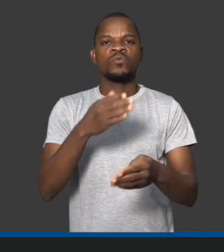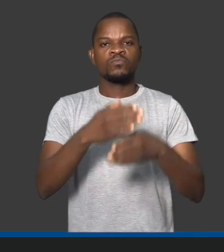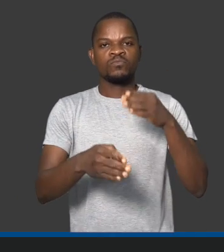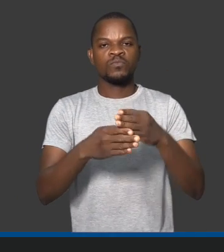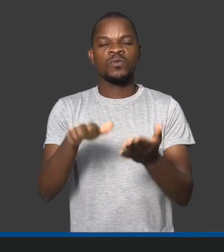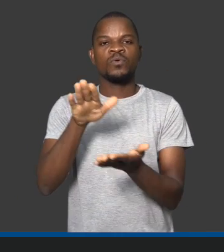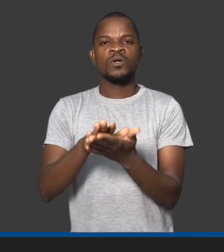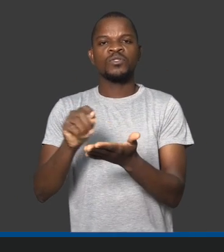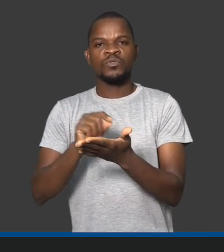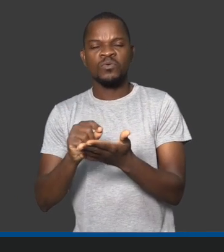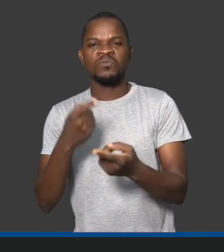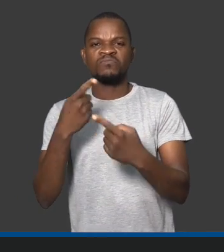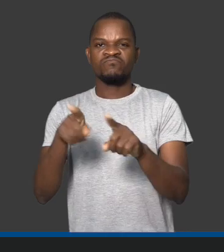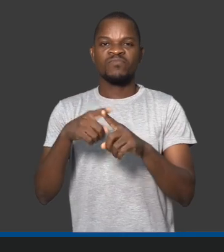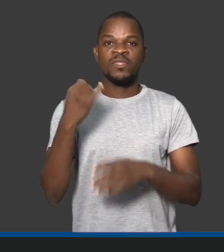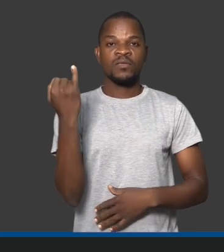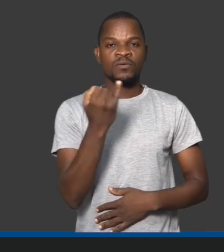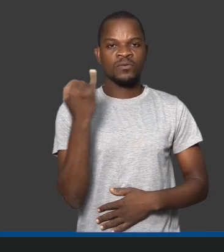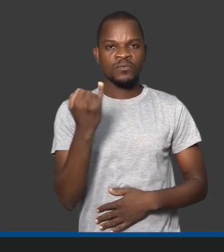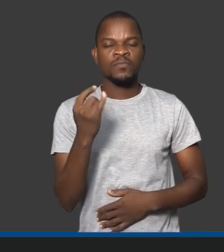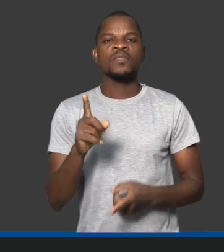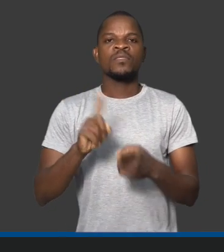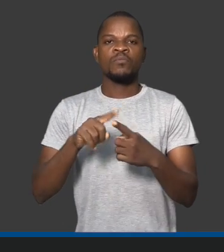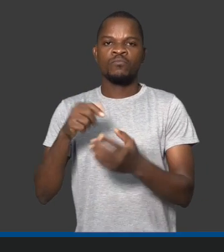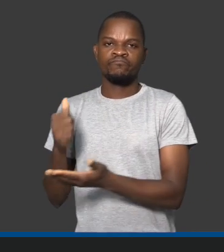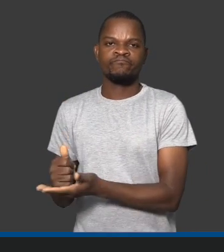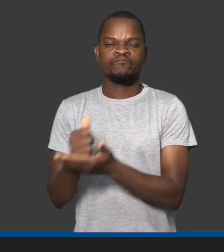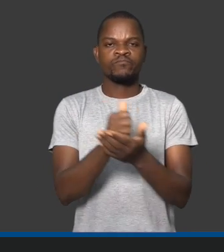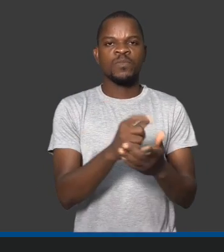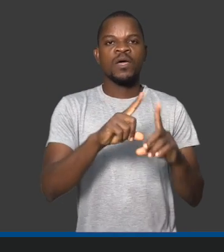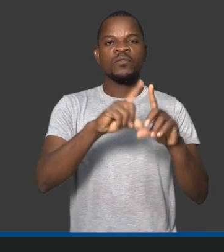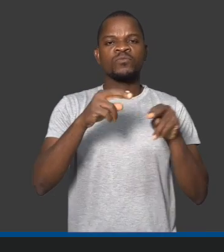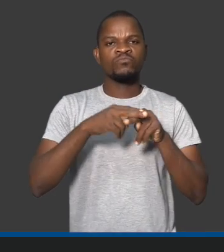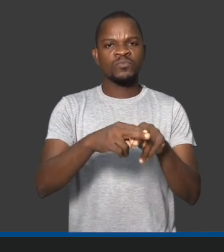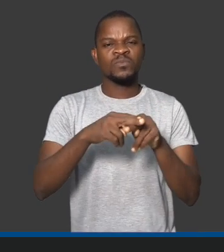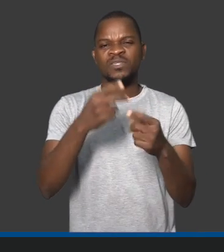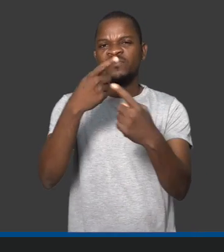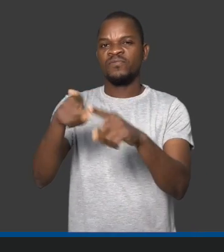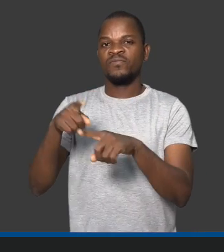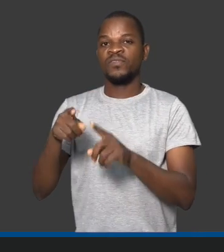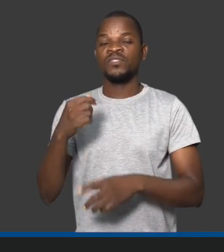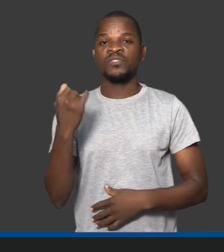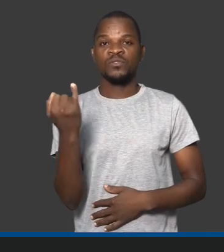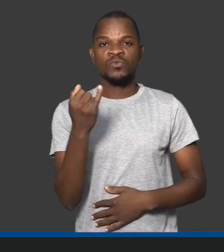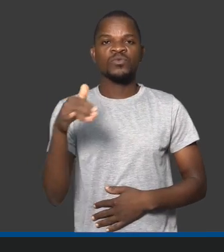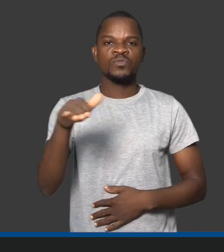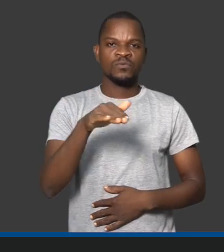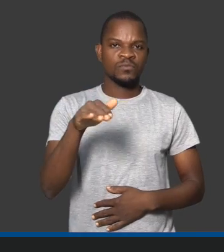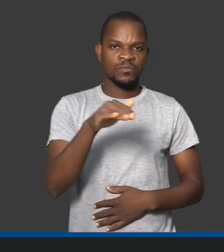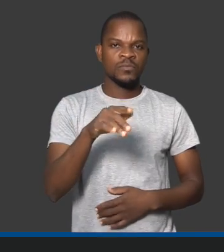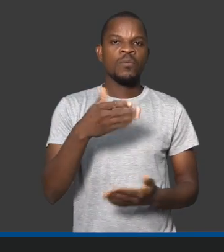mas também, quando nós construímos escolas, quando nós temos infraestrutura, quando se trata de transporte, em todos os setores. Porque é um